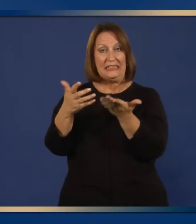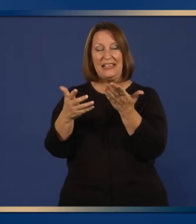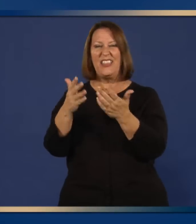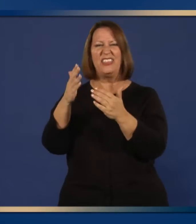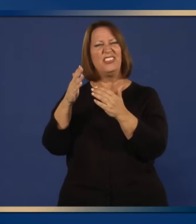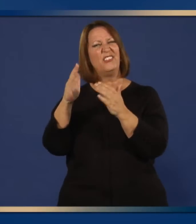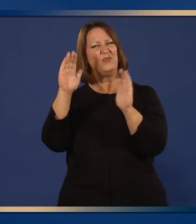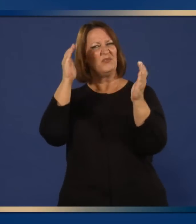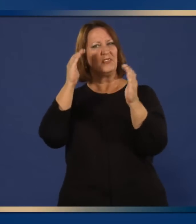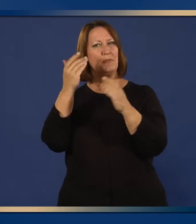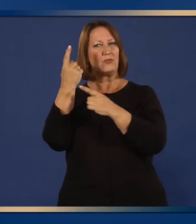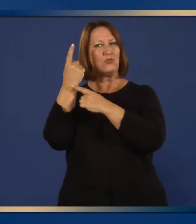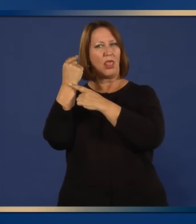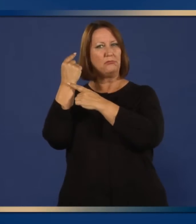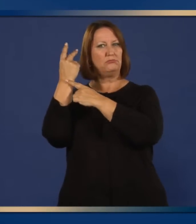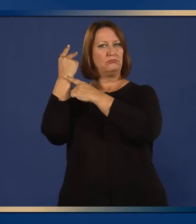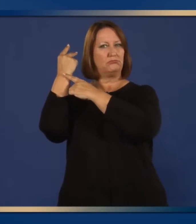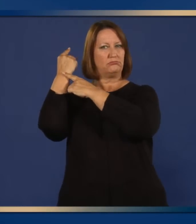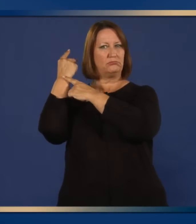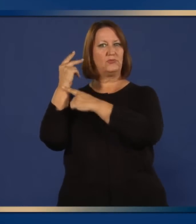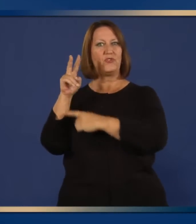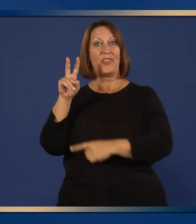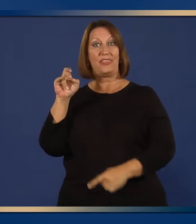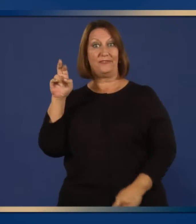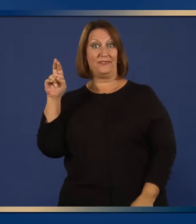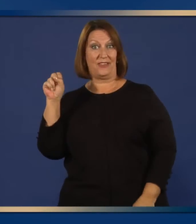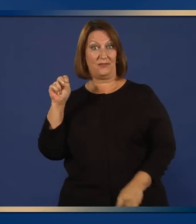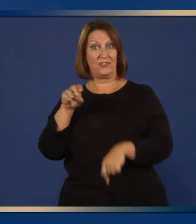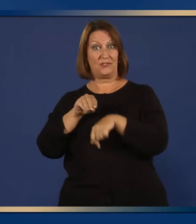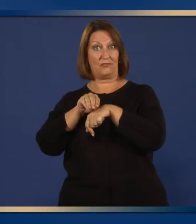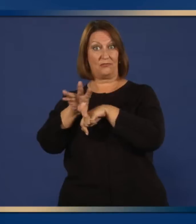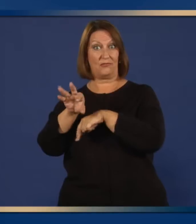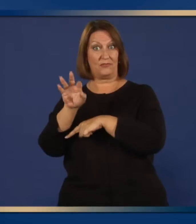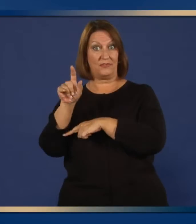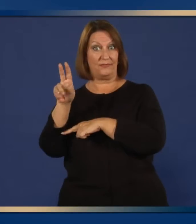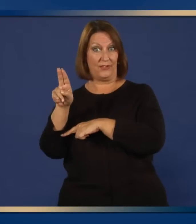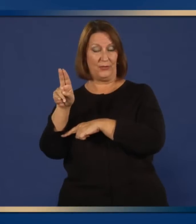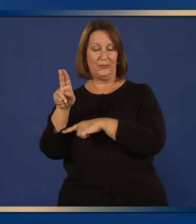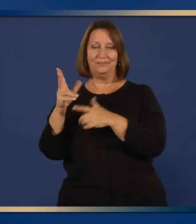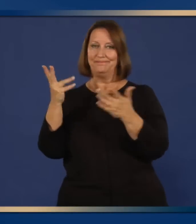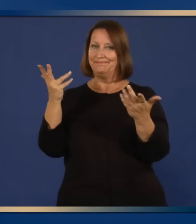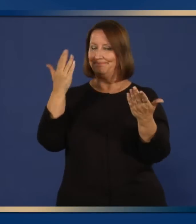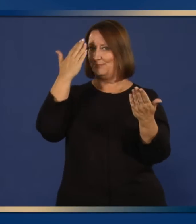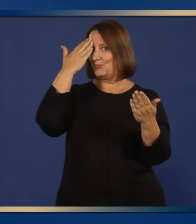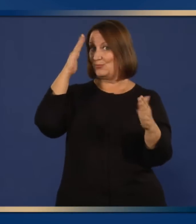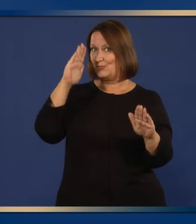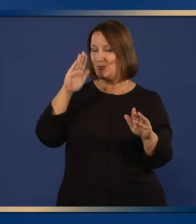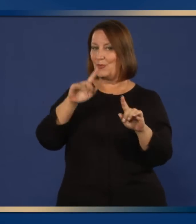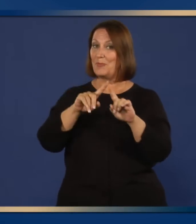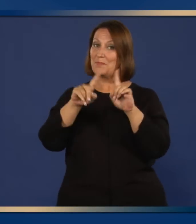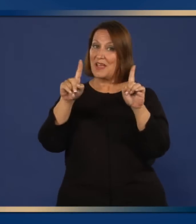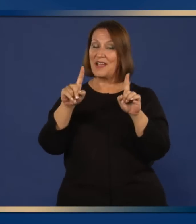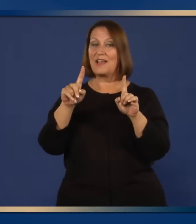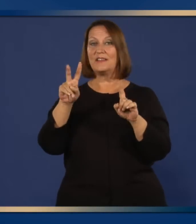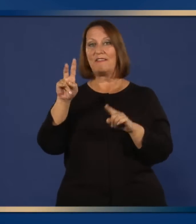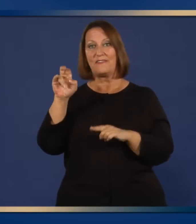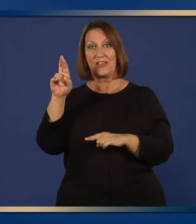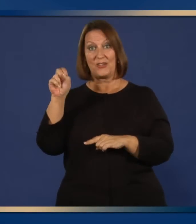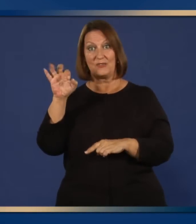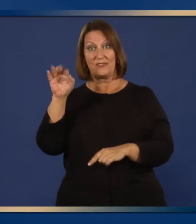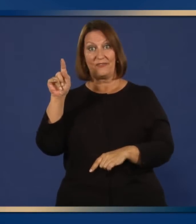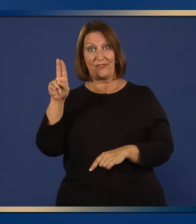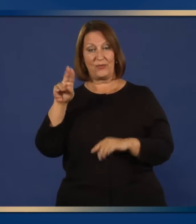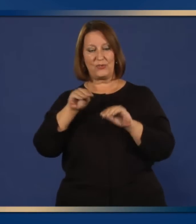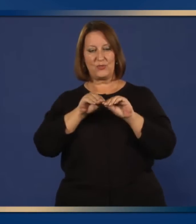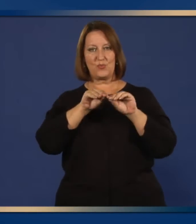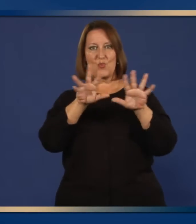o menos potente que el virus de la gripe estacional, pero lo más probable es que se extendió a